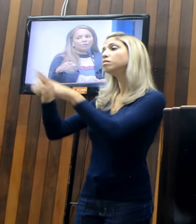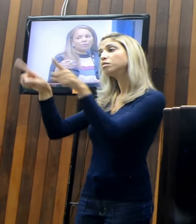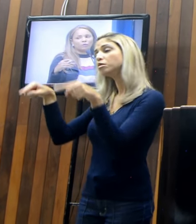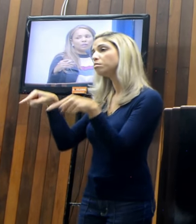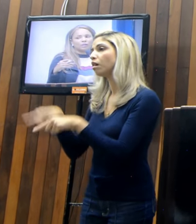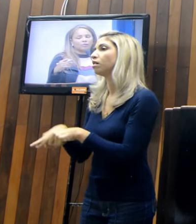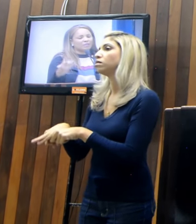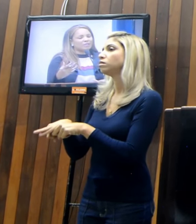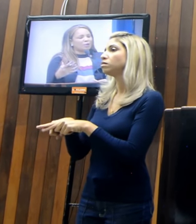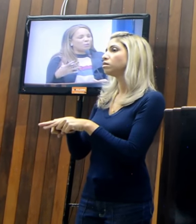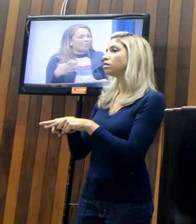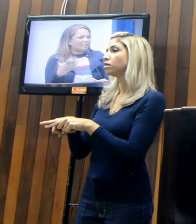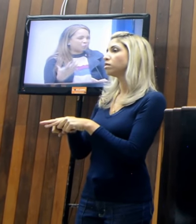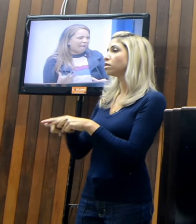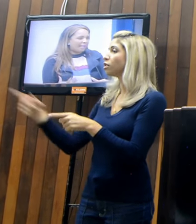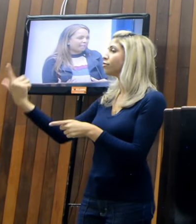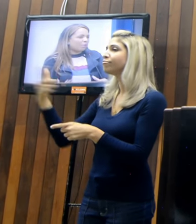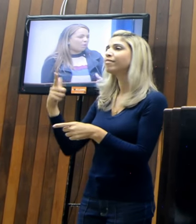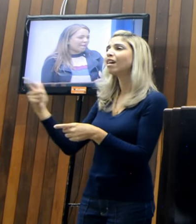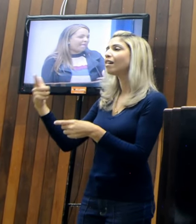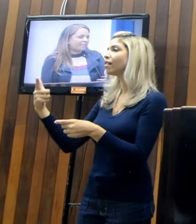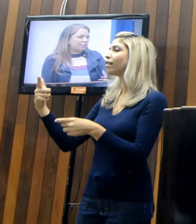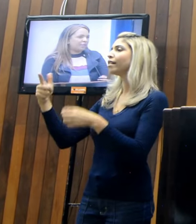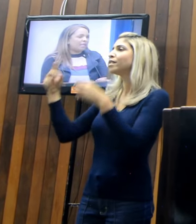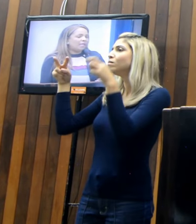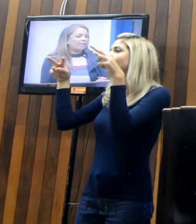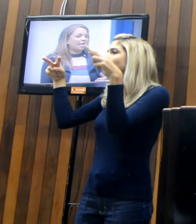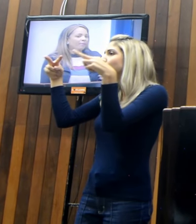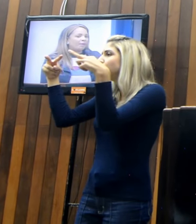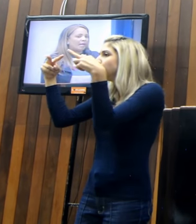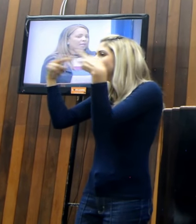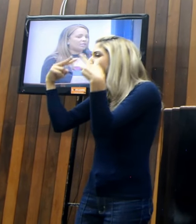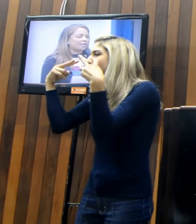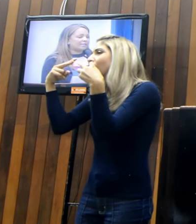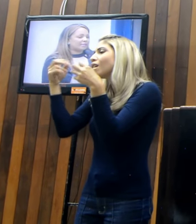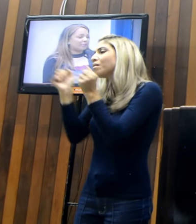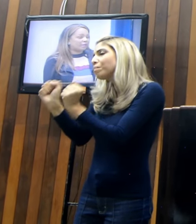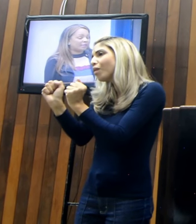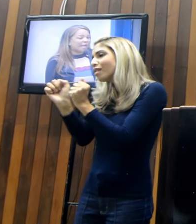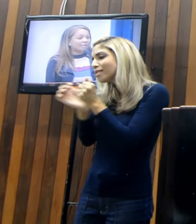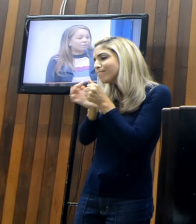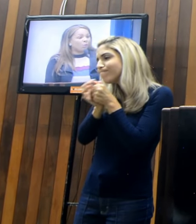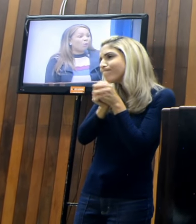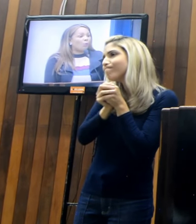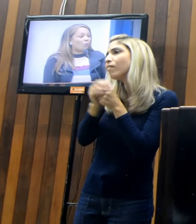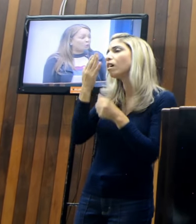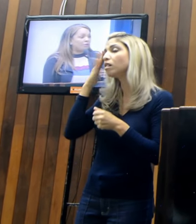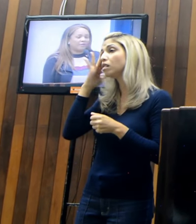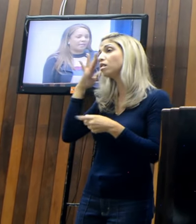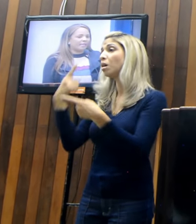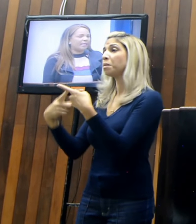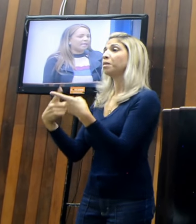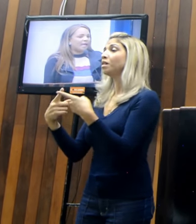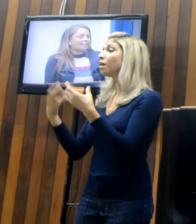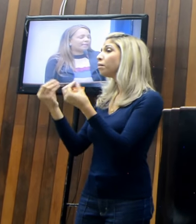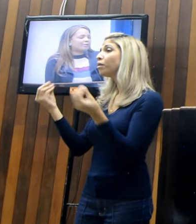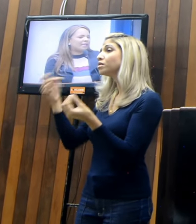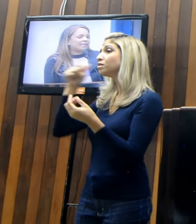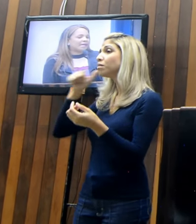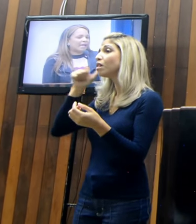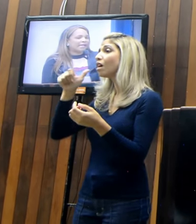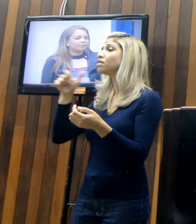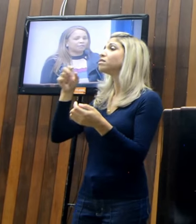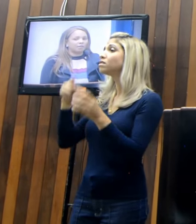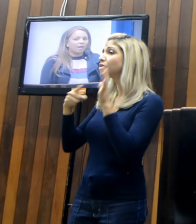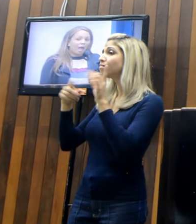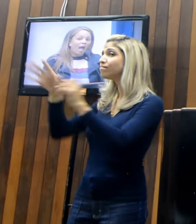que não sejam pré-julgadas com olhares, né, por elas já serem violentadas, como muitos veem aí, até mesmo na